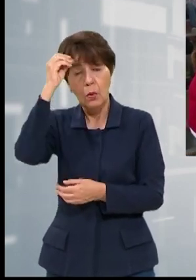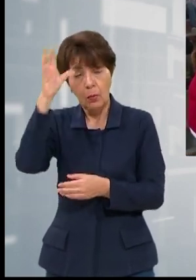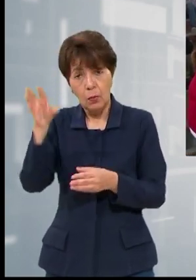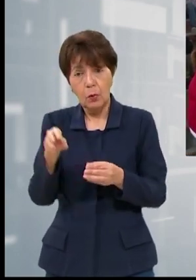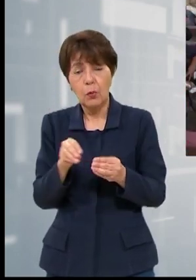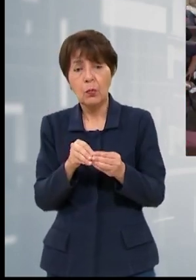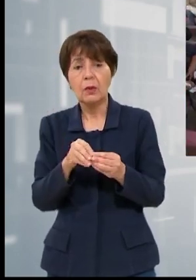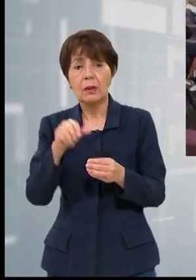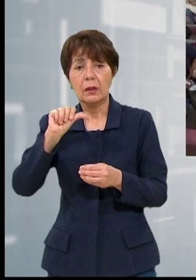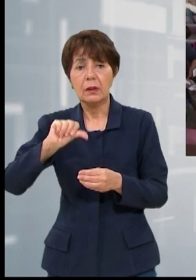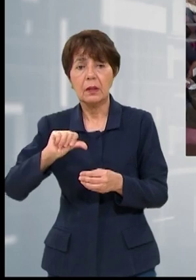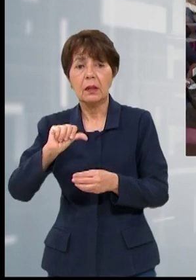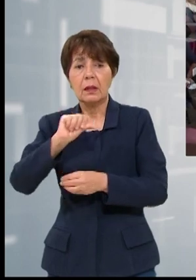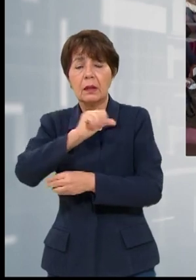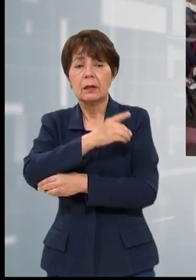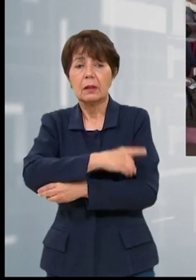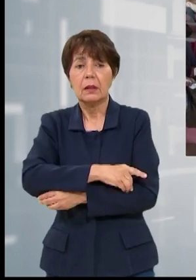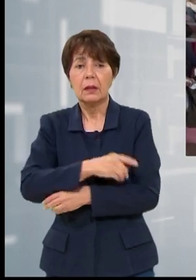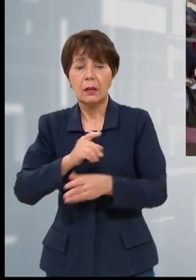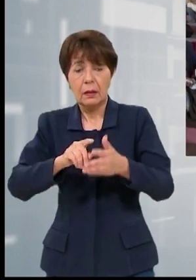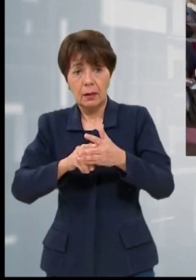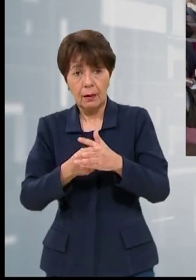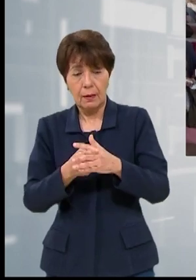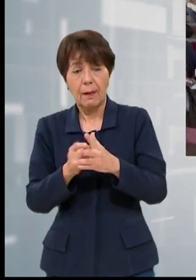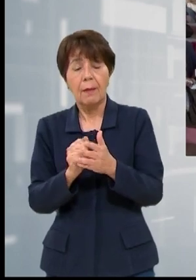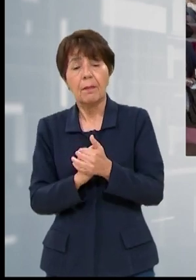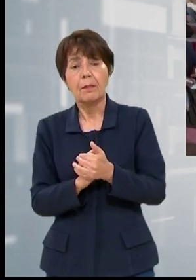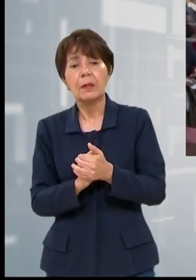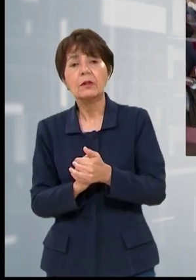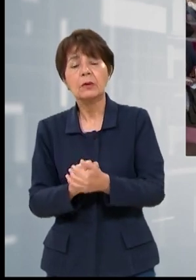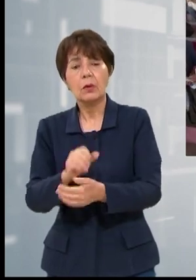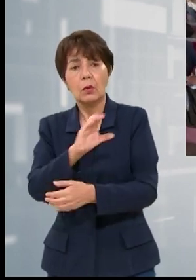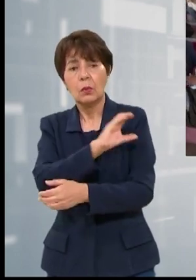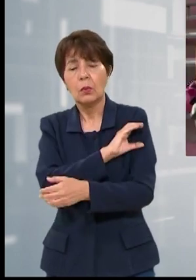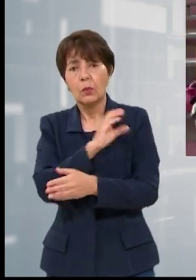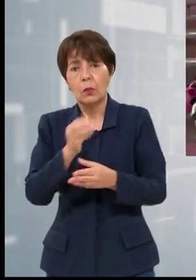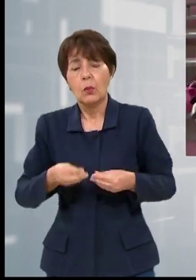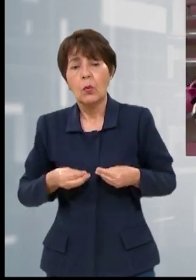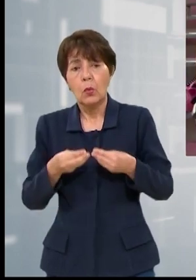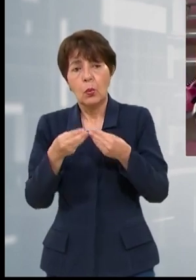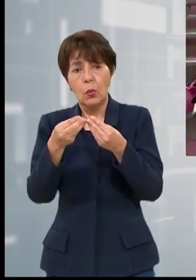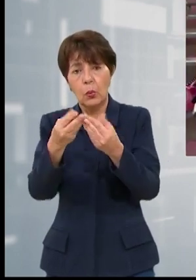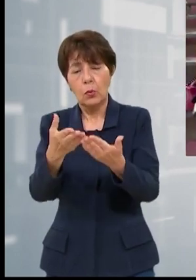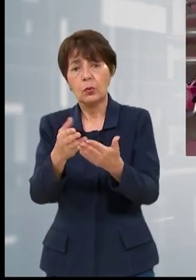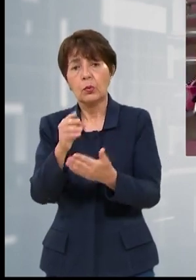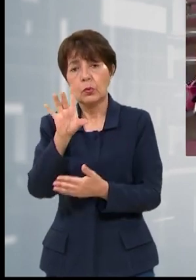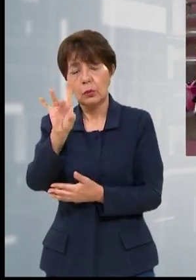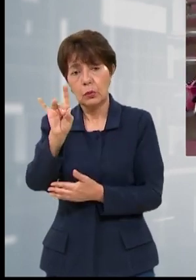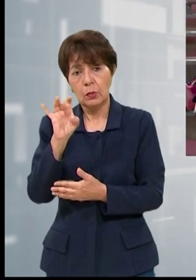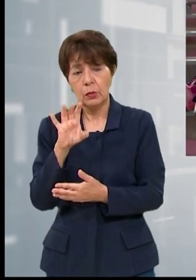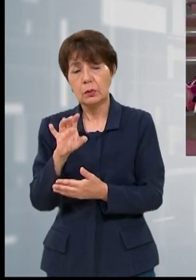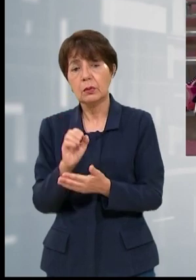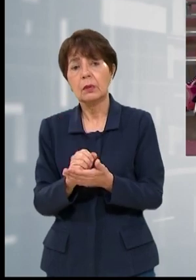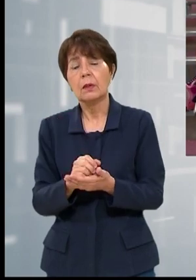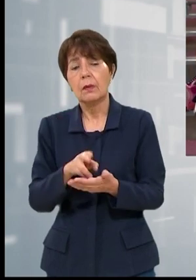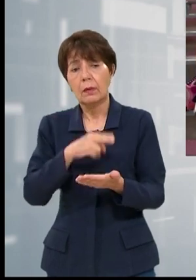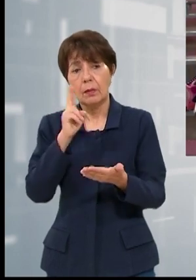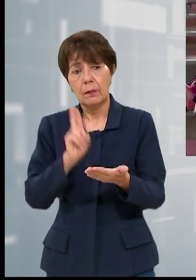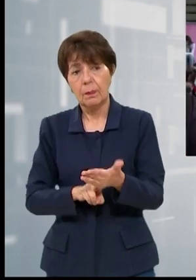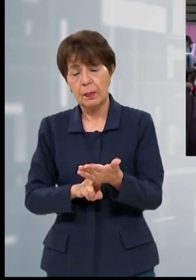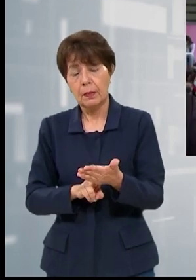este día se comenzó con el nivel básico, en donde se pretende entregar alrededor de 800 nombramientos